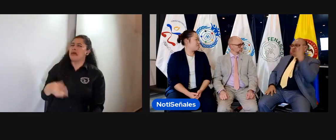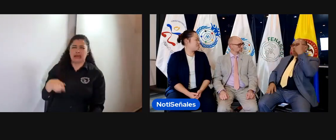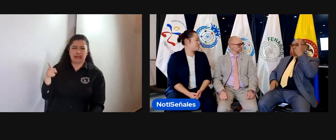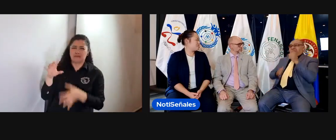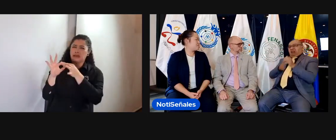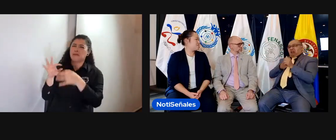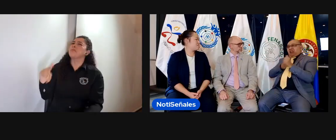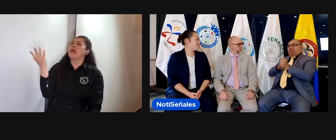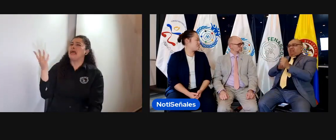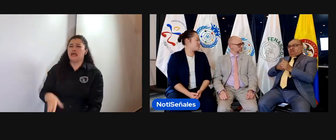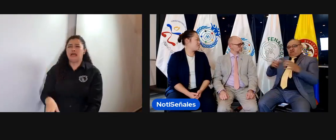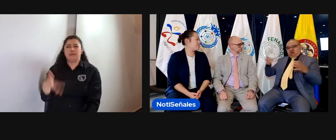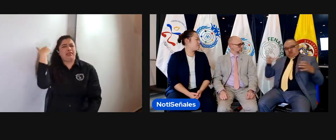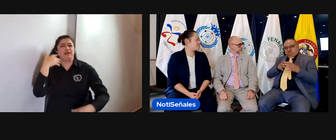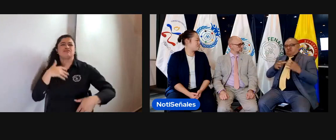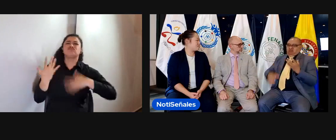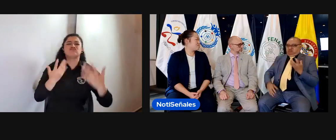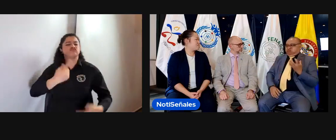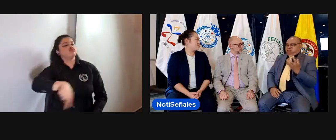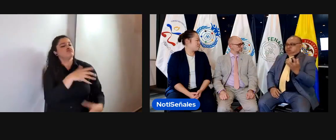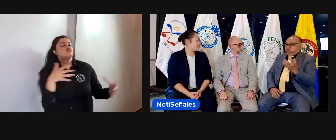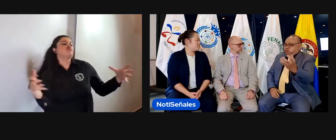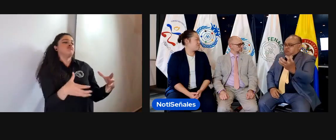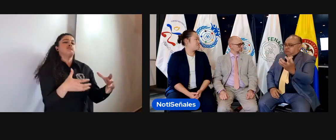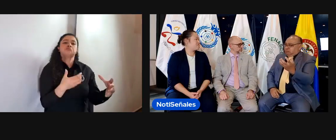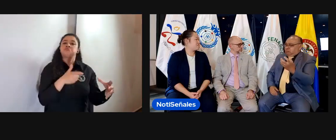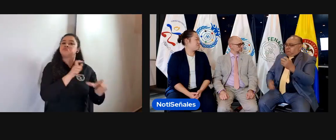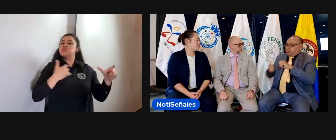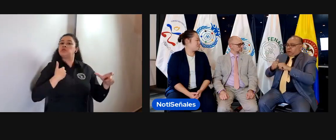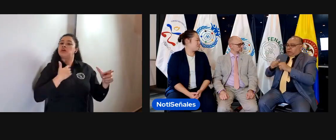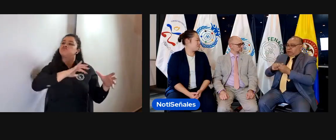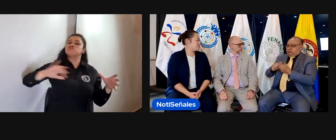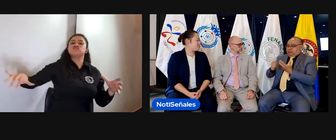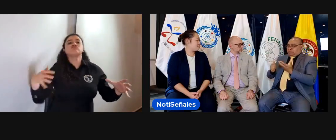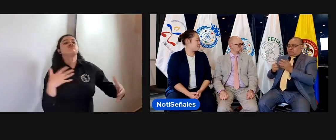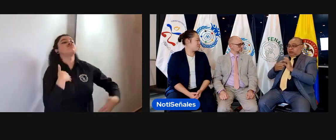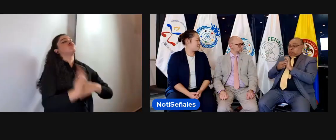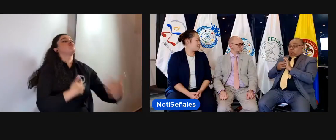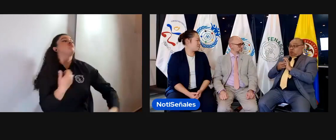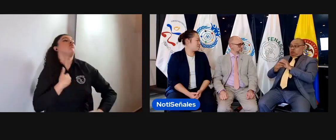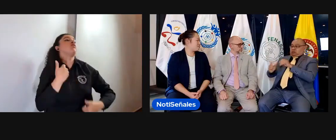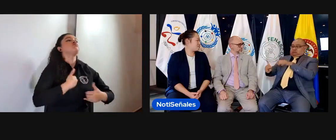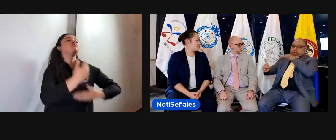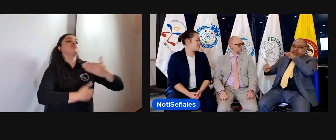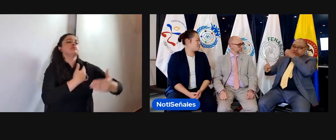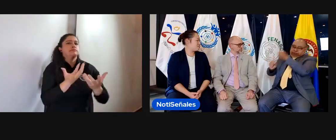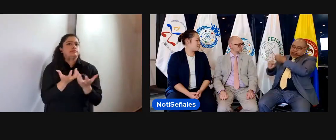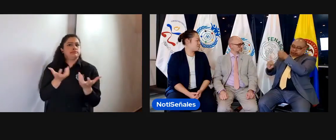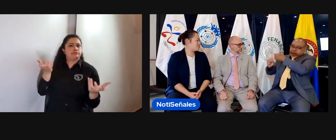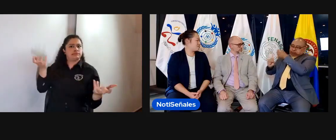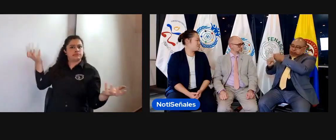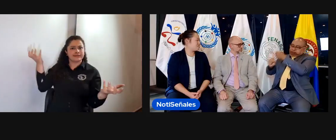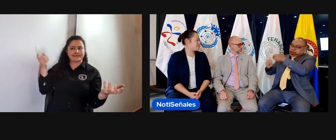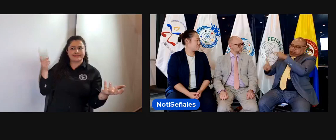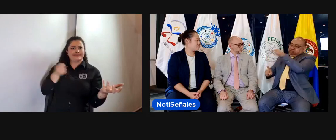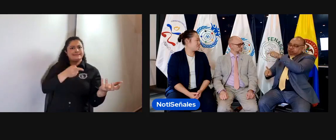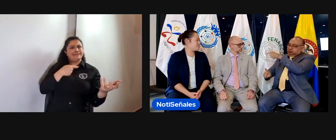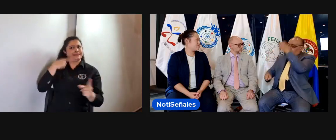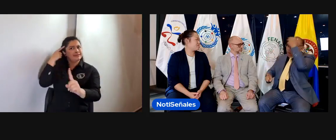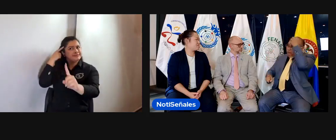en el movimiento asociativo, sino que prefiero hacerlo yo solo, de manera independiente. Pero, ¿cuál es el inconveniente de esto? Nosotros como federación